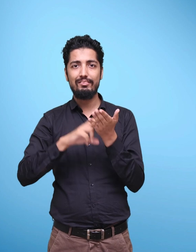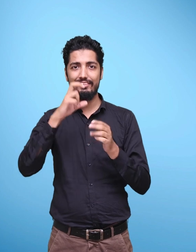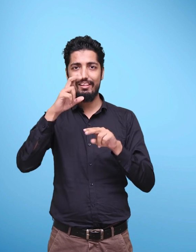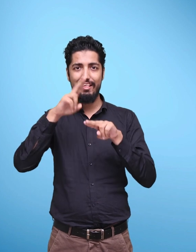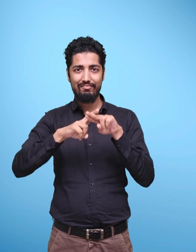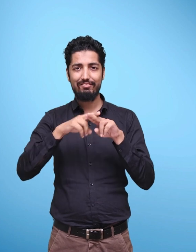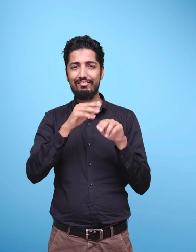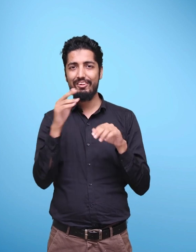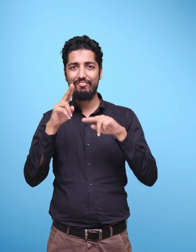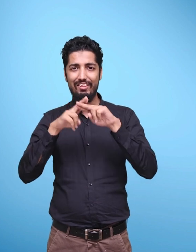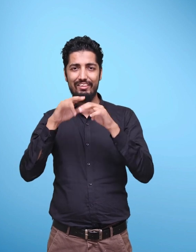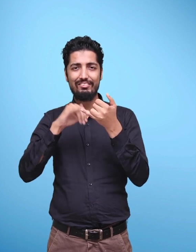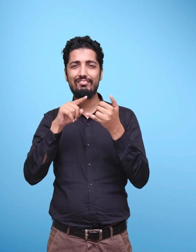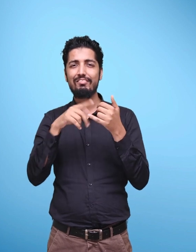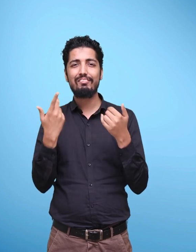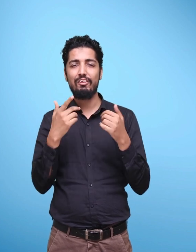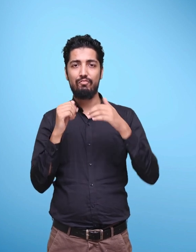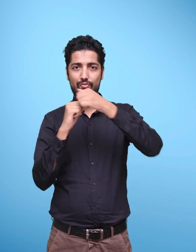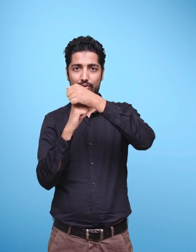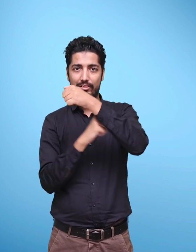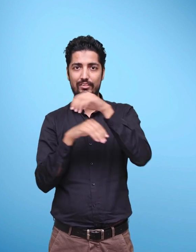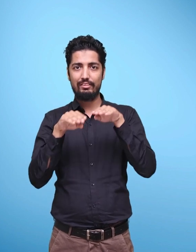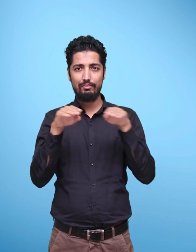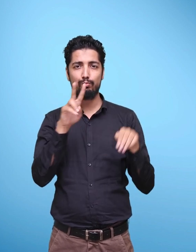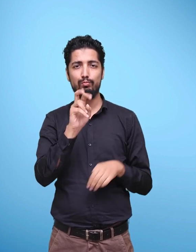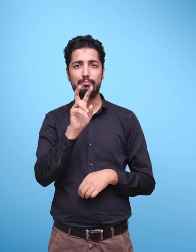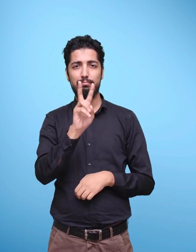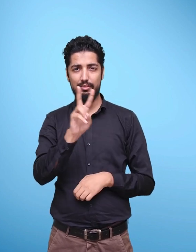the syllabus developed for the foundational stage.